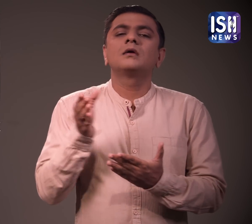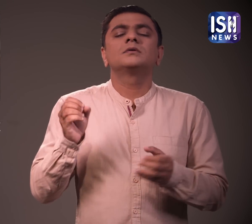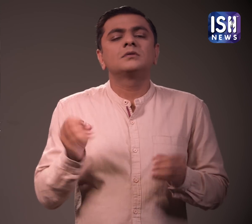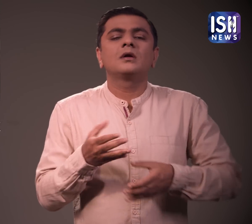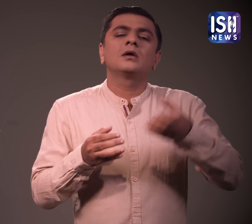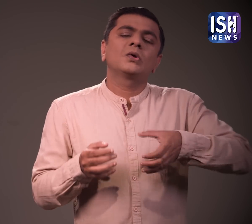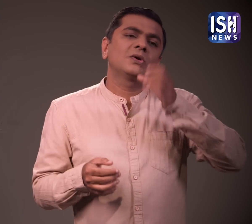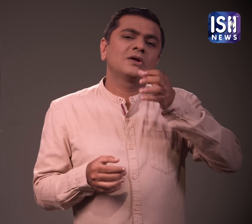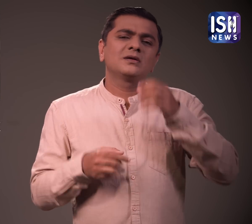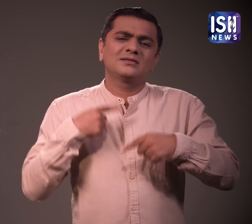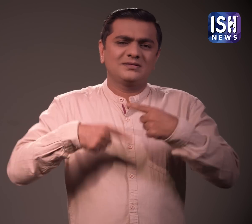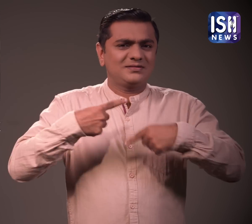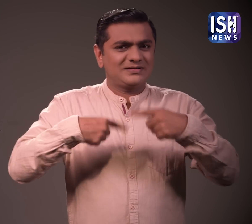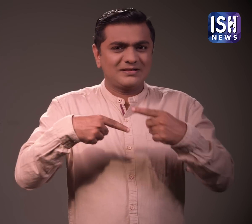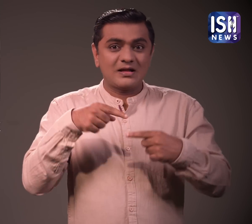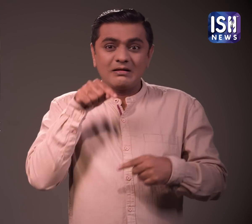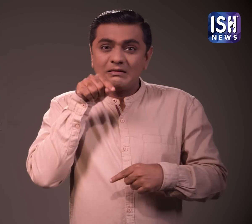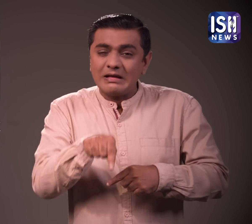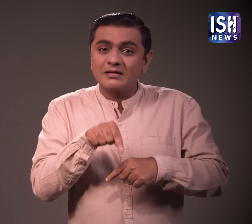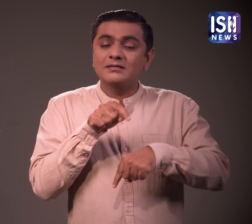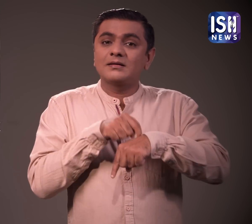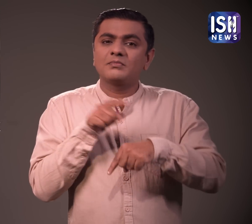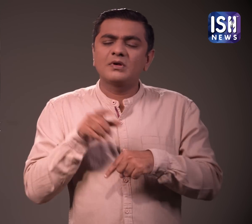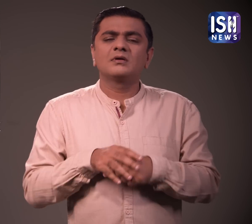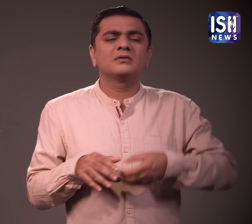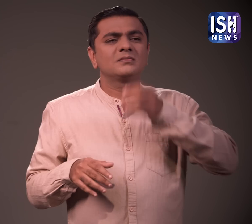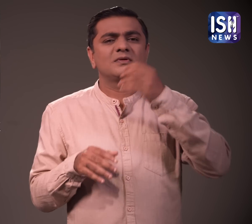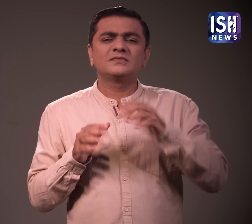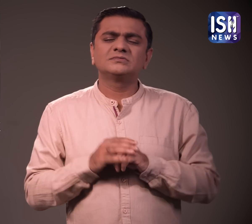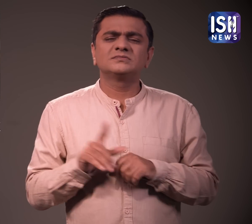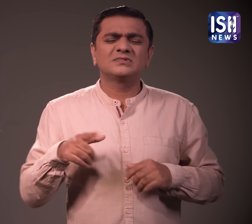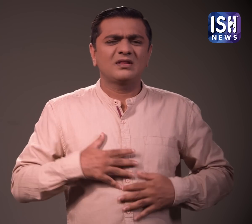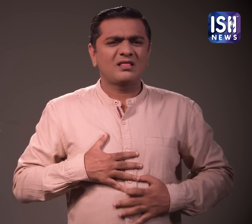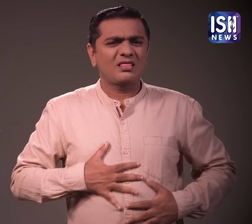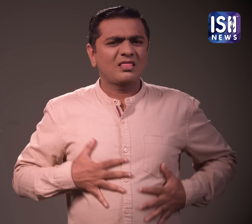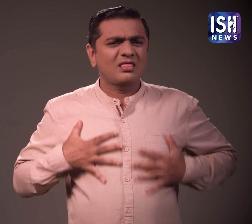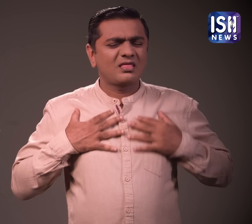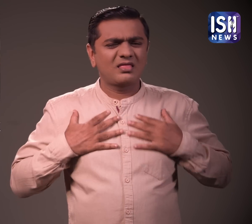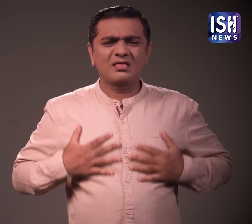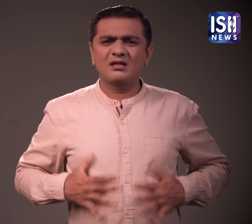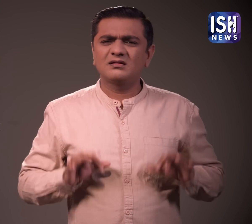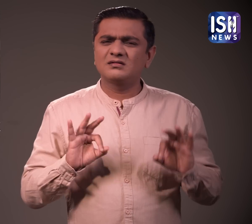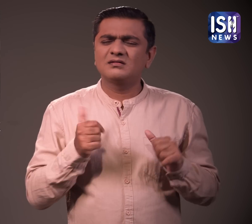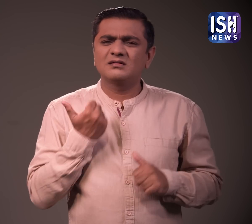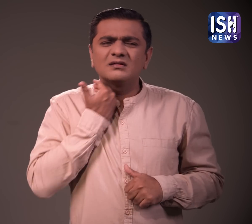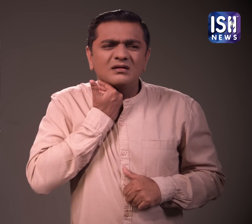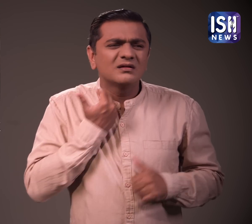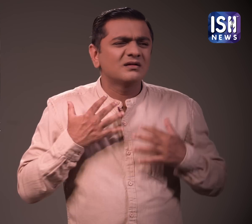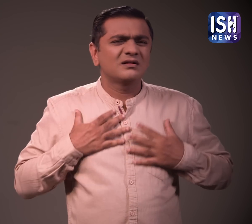इस तरह रोहन ने प्रोटीन शेक पीना शुरू किया एक बार शेक पीने के बाद उसकी तब्यद ठीक नहीं थी और उसे उल्टिया हो रही थी